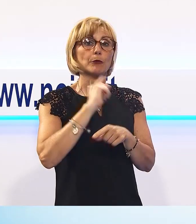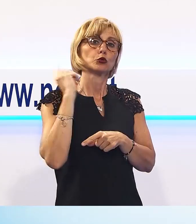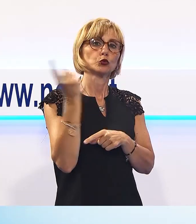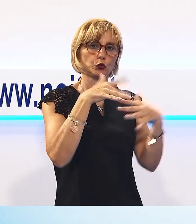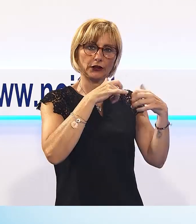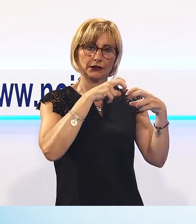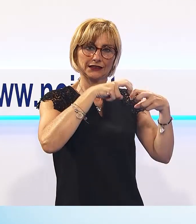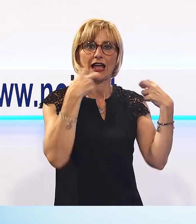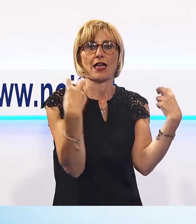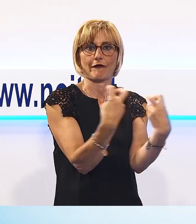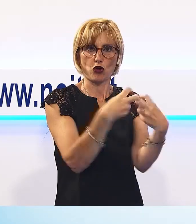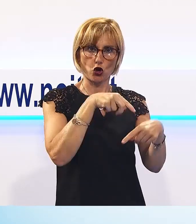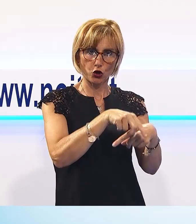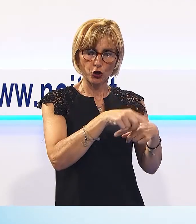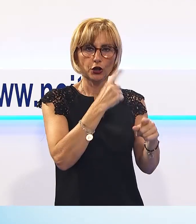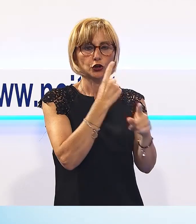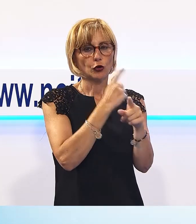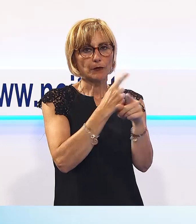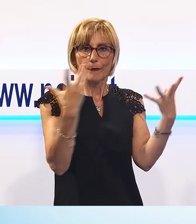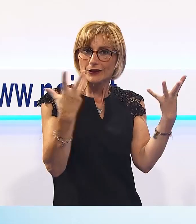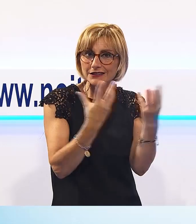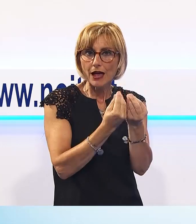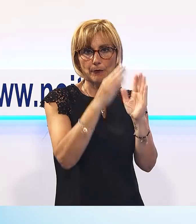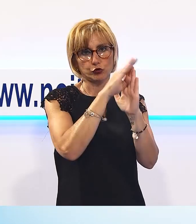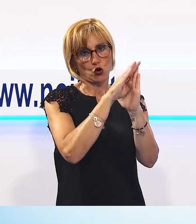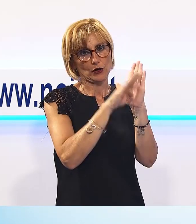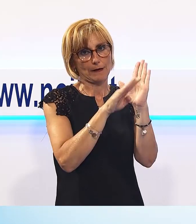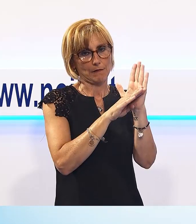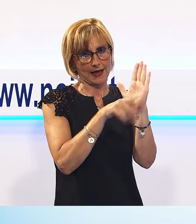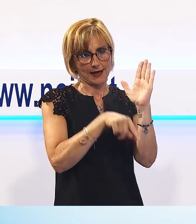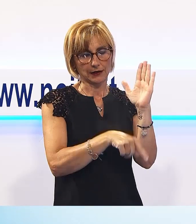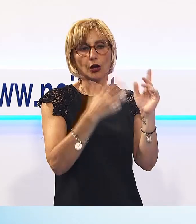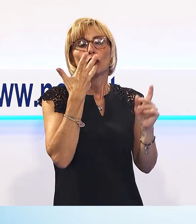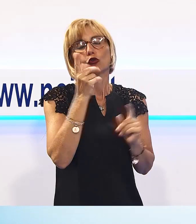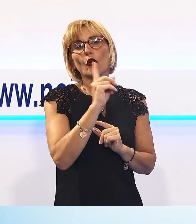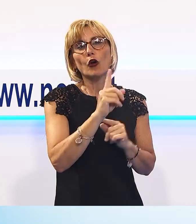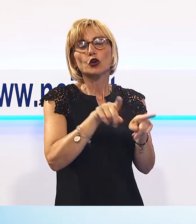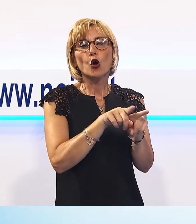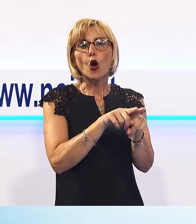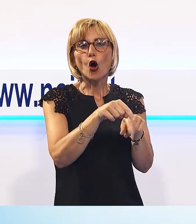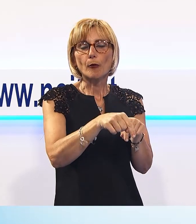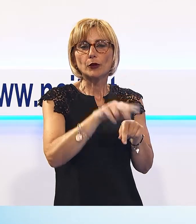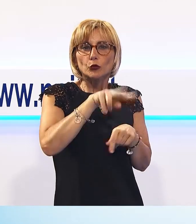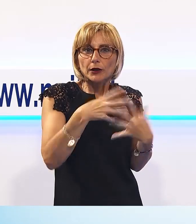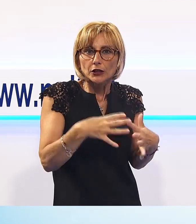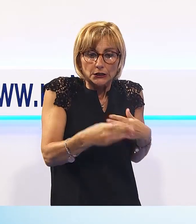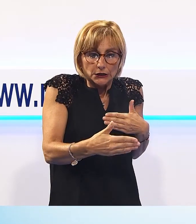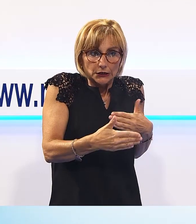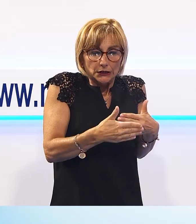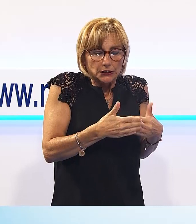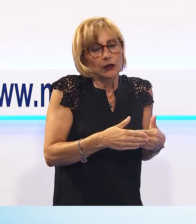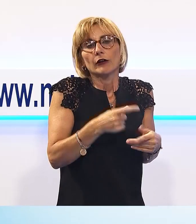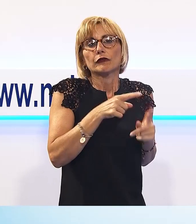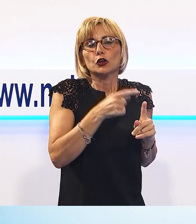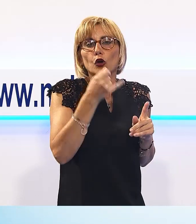per programmare, perché non voglio arrivare come è successo quest'anno, all'ultimo giorno, senza sapere che